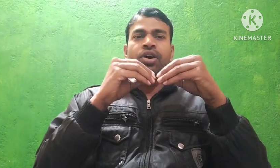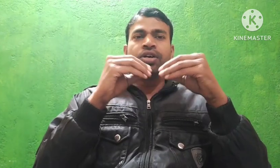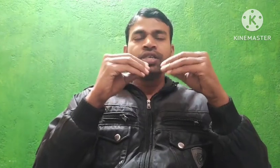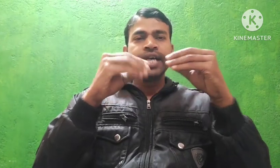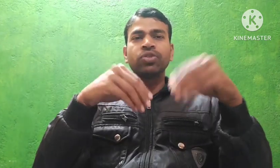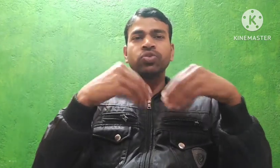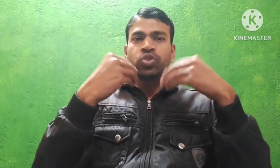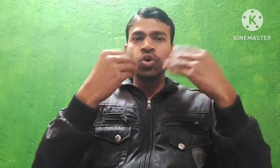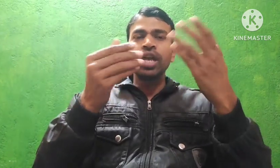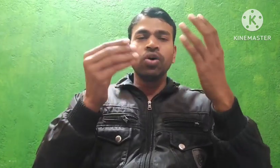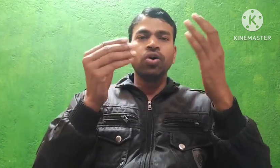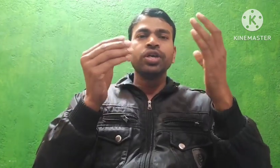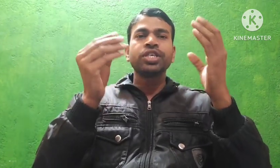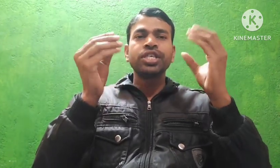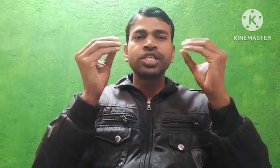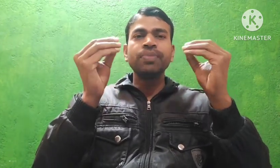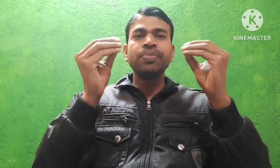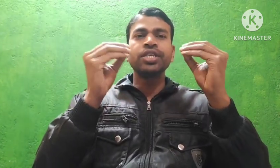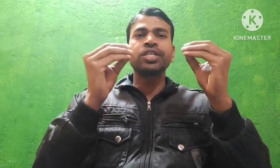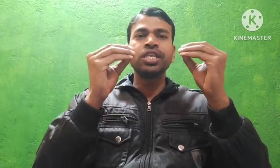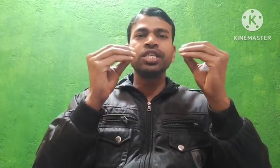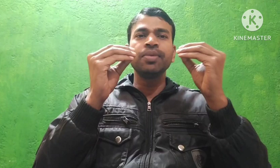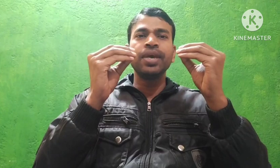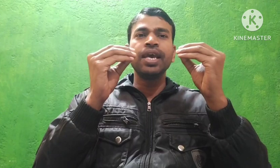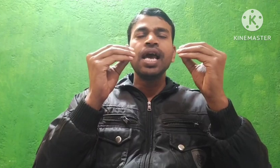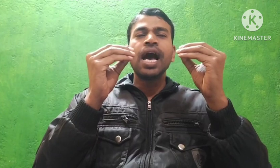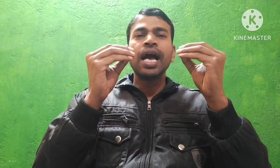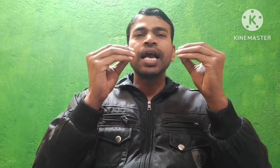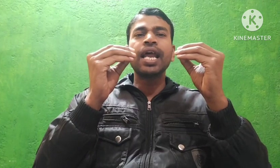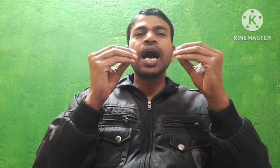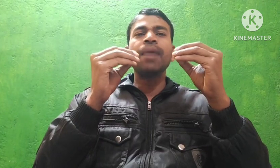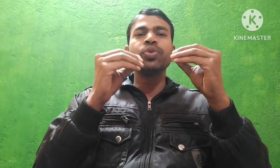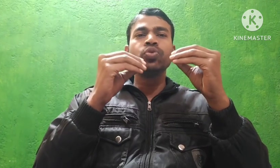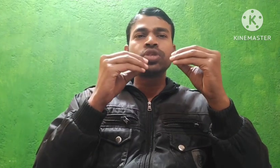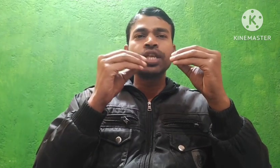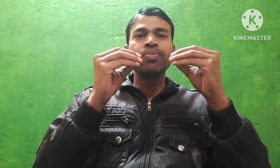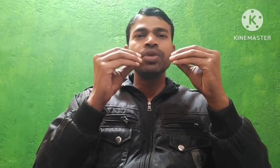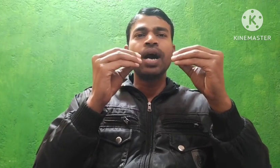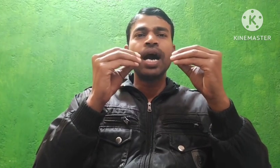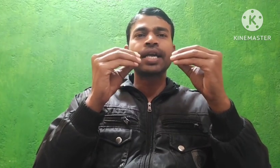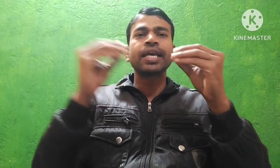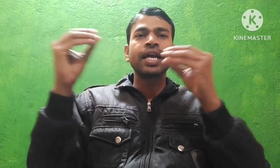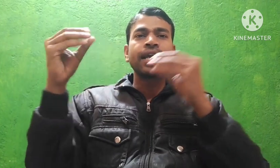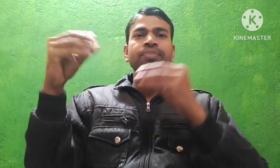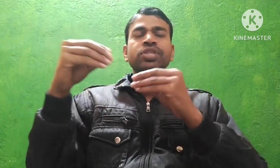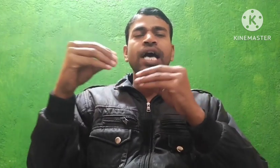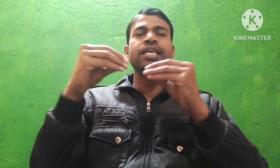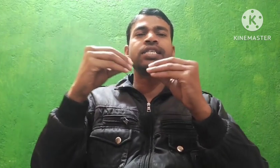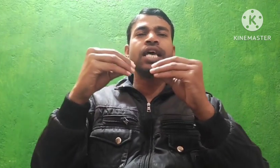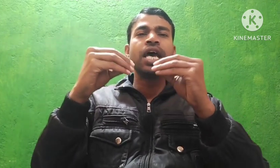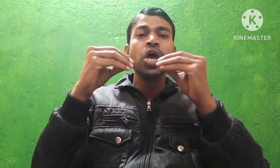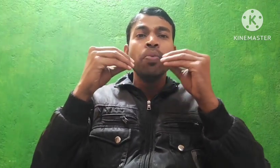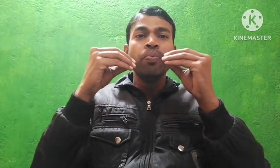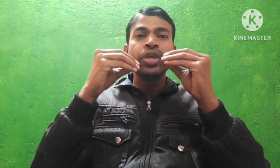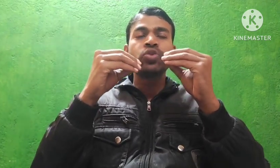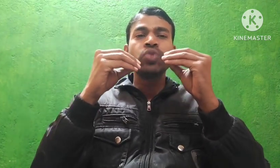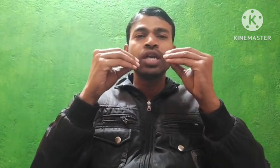हो या तो जोनल हो किसी भी स्थीती में अगर आप दूसरे विवाद के करमचारी से मिच्वल